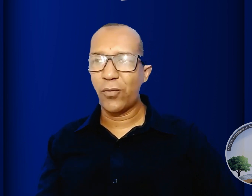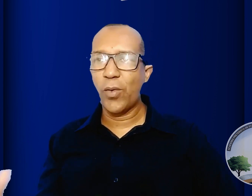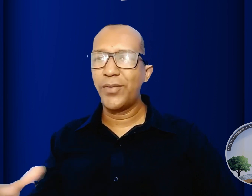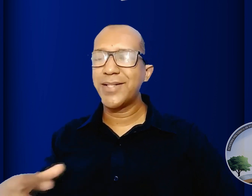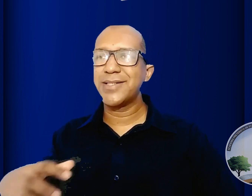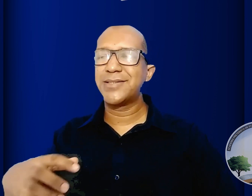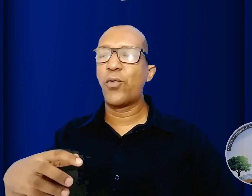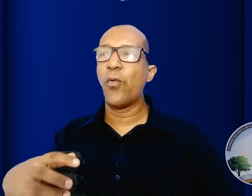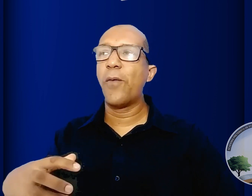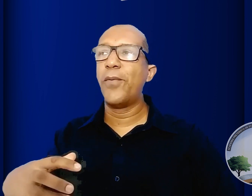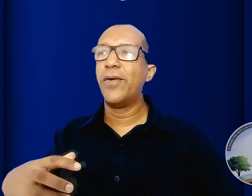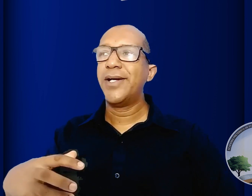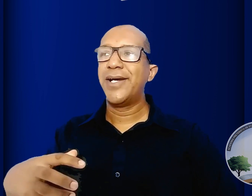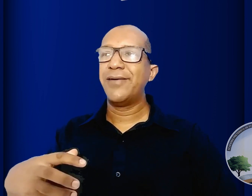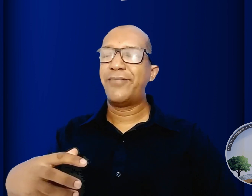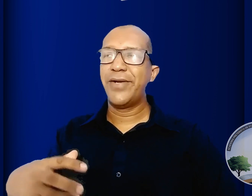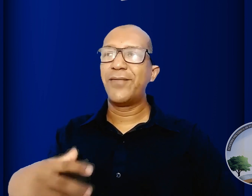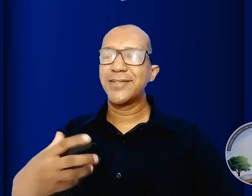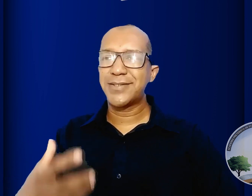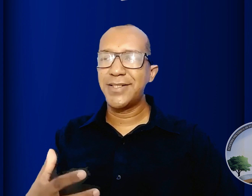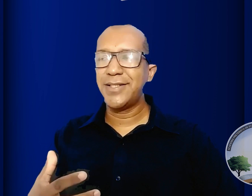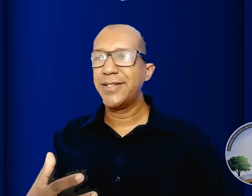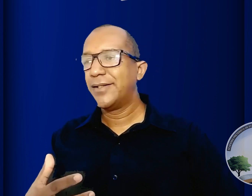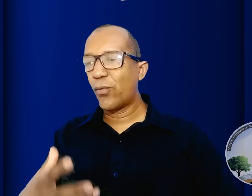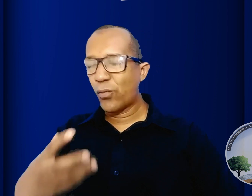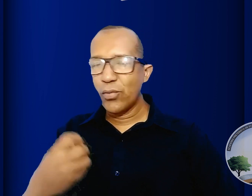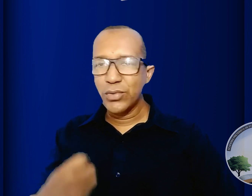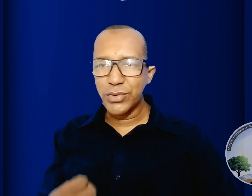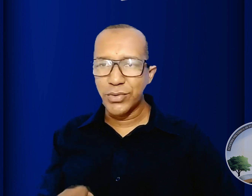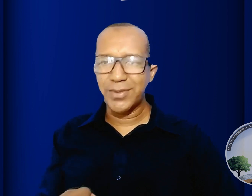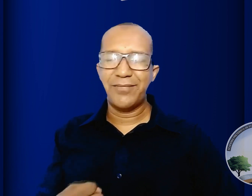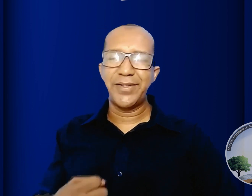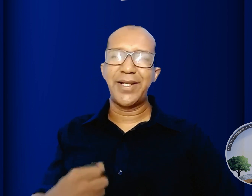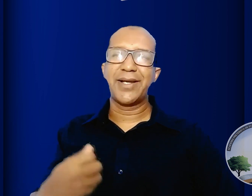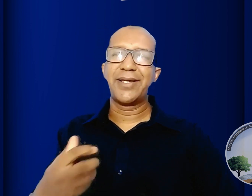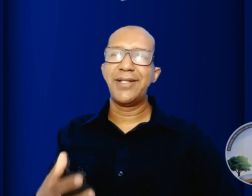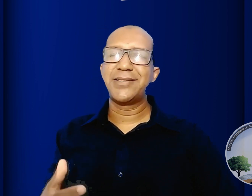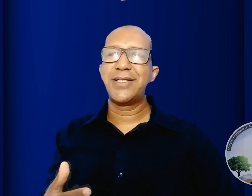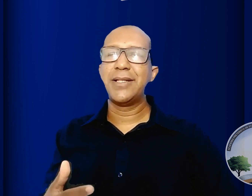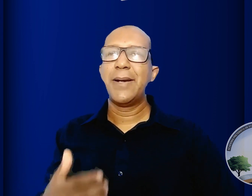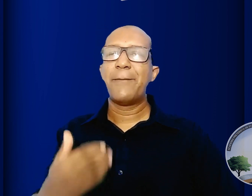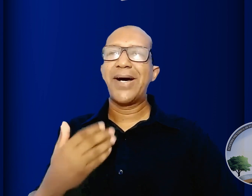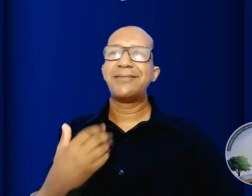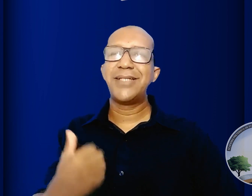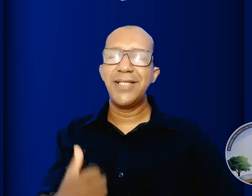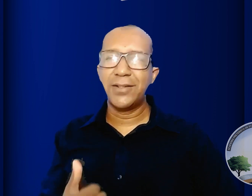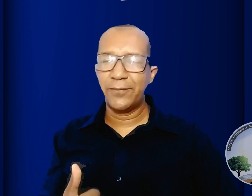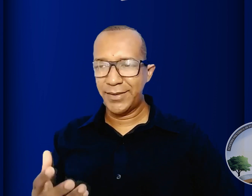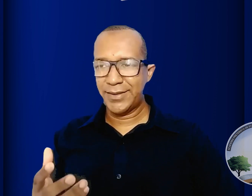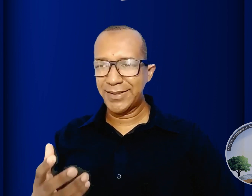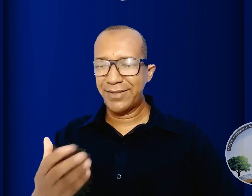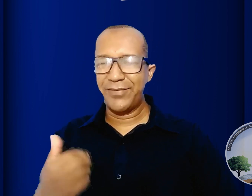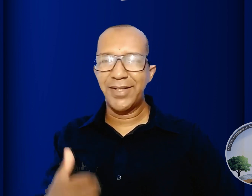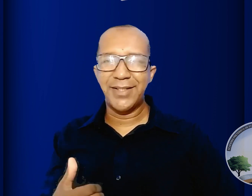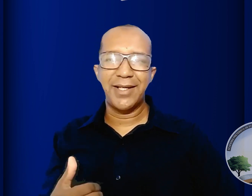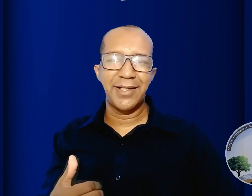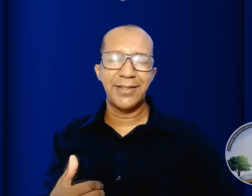quando esse corpo veio a ser concluso na vida daqueles que partiram desta vida terrena